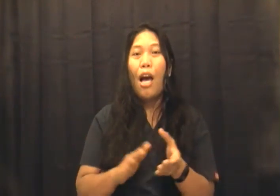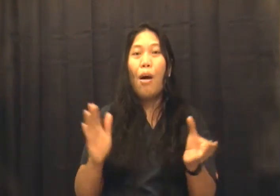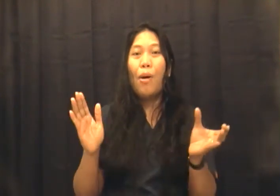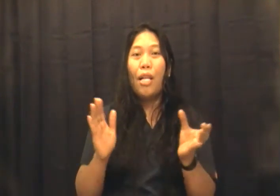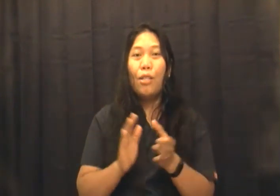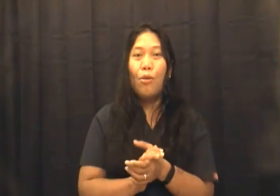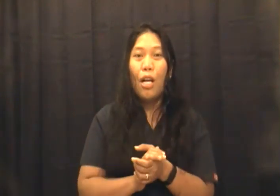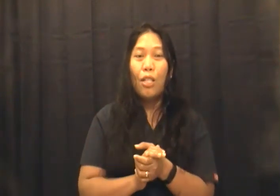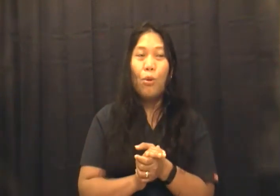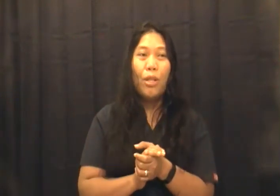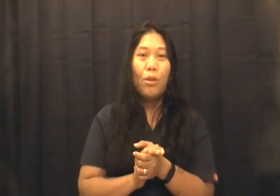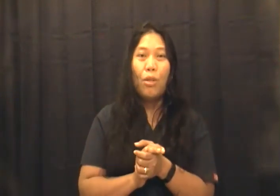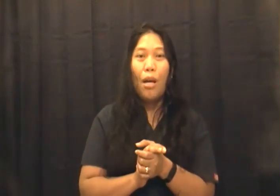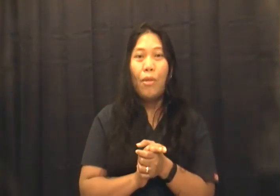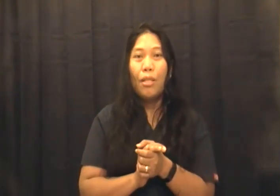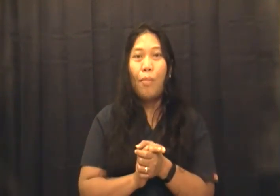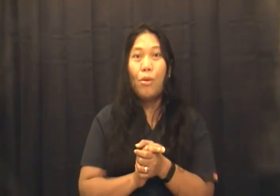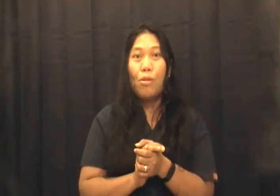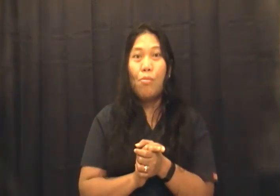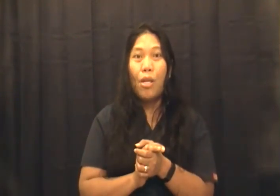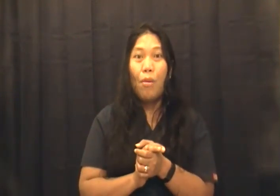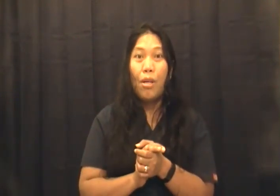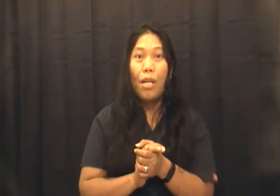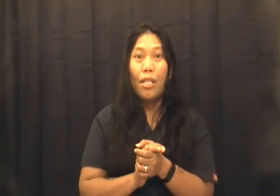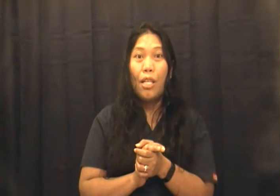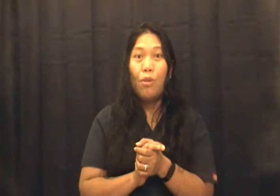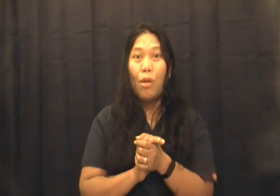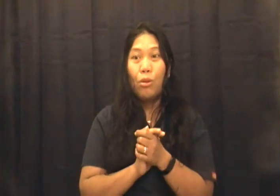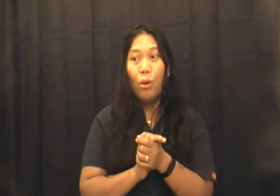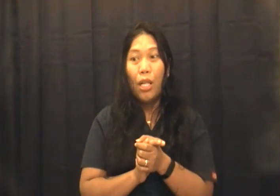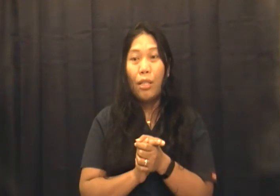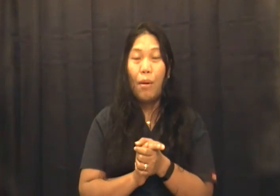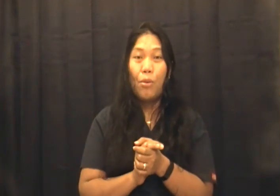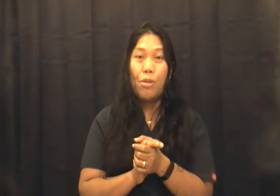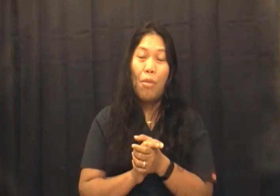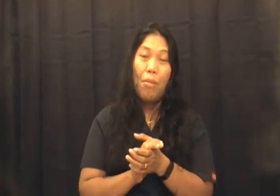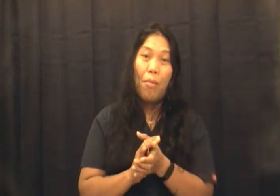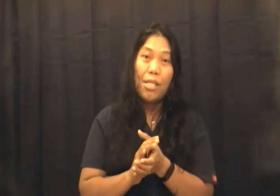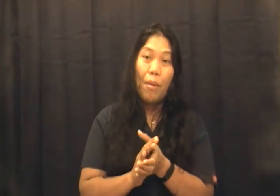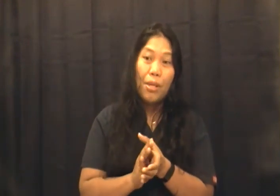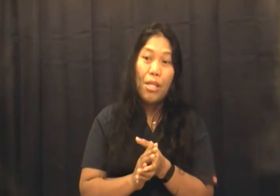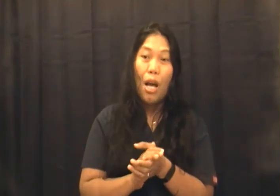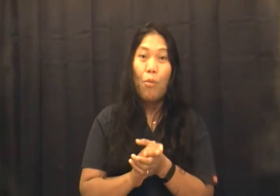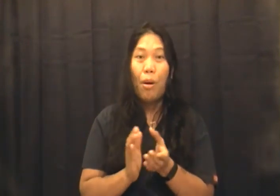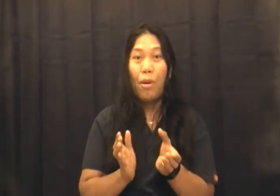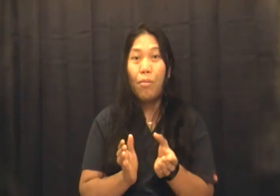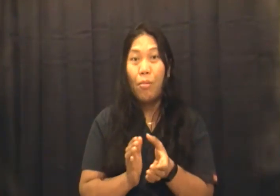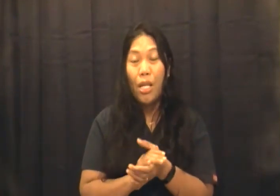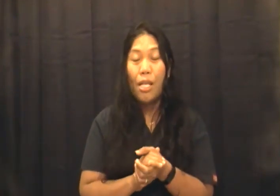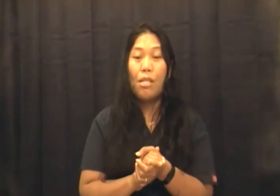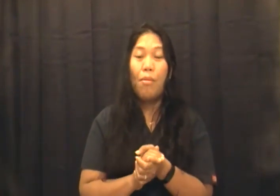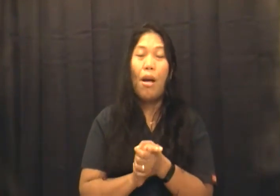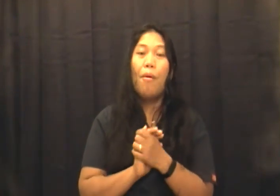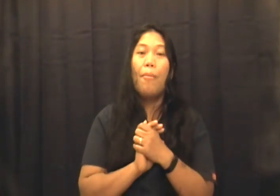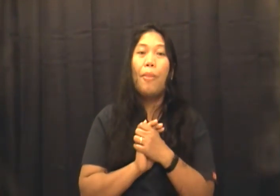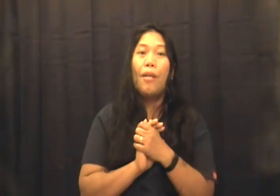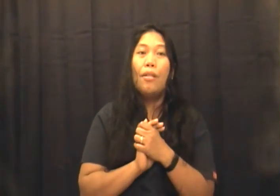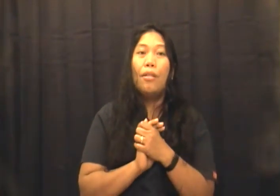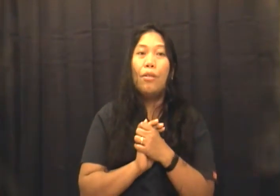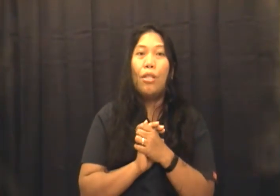Tahaba lang yung argumento namin. Tapos, maya-maya, hindi na yun mag-toilet. Tapos, mababasa pa siya. Ako pang magbibihis, di ba? So,